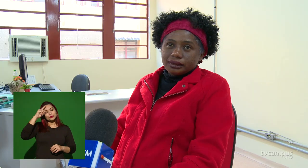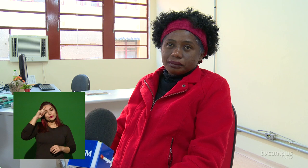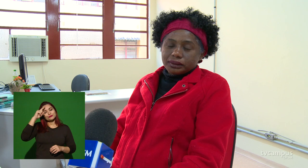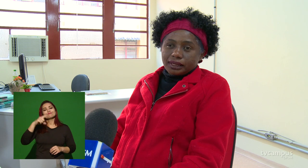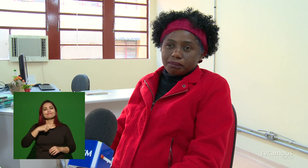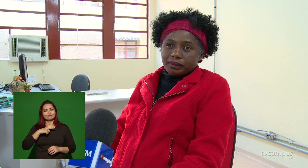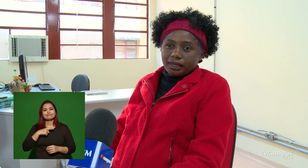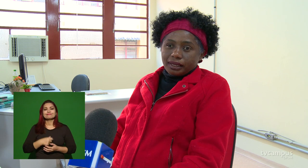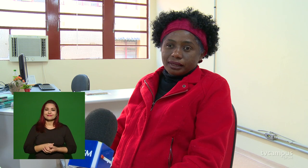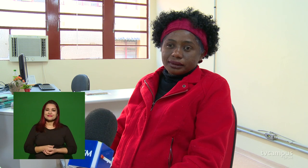os dias.